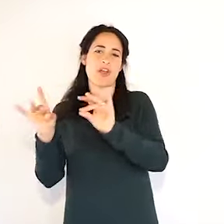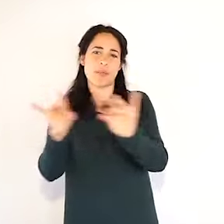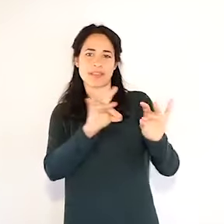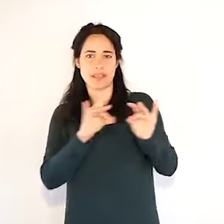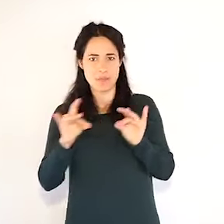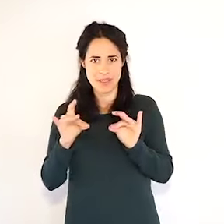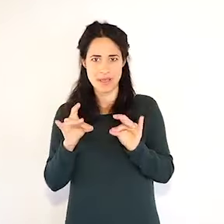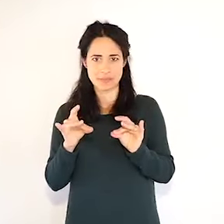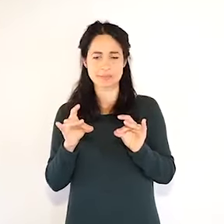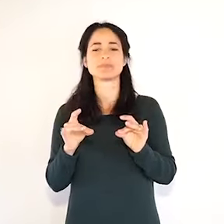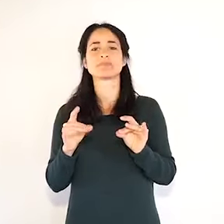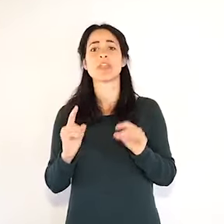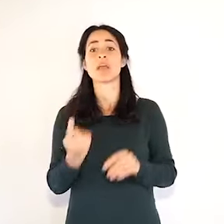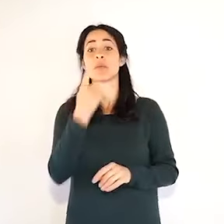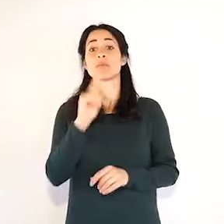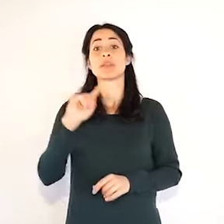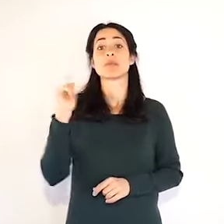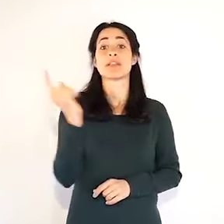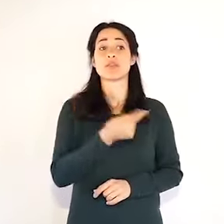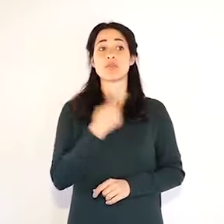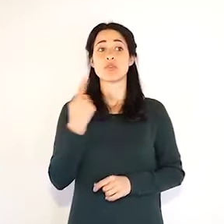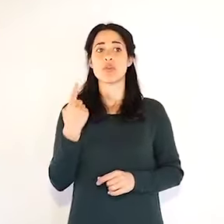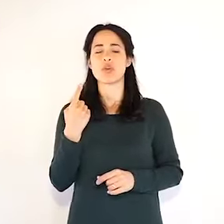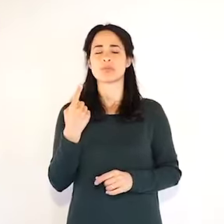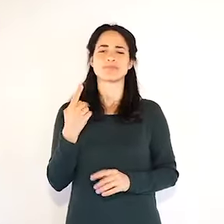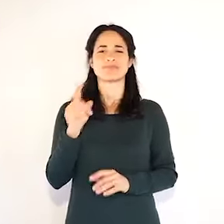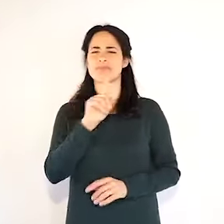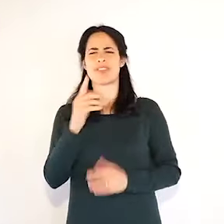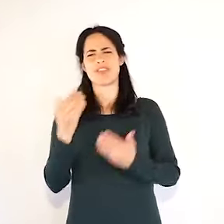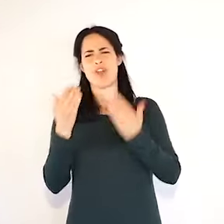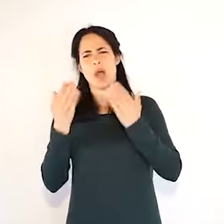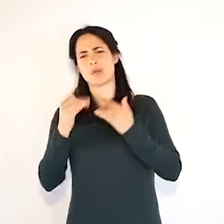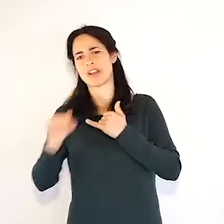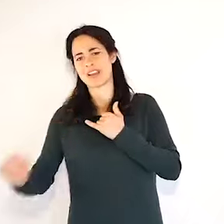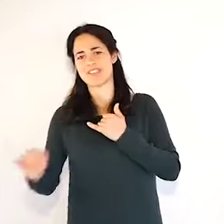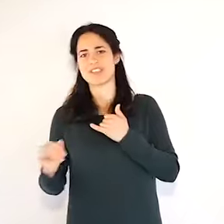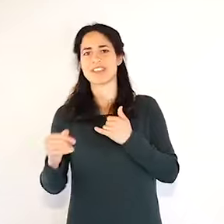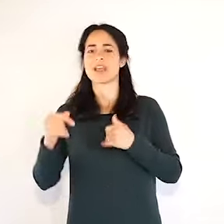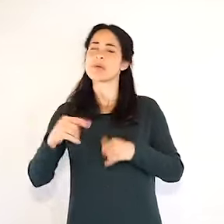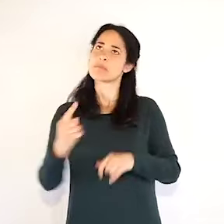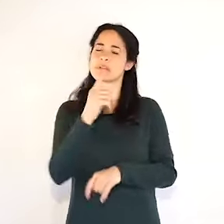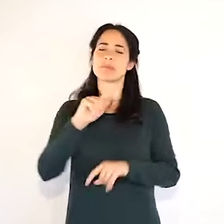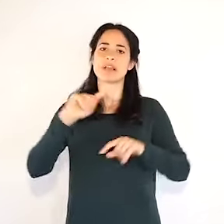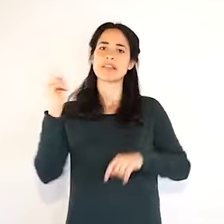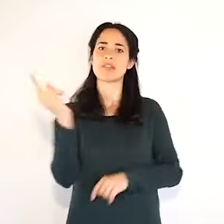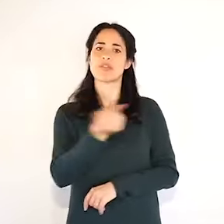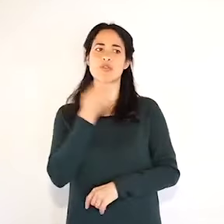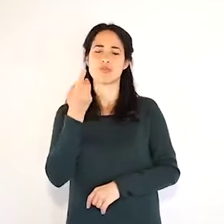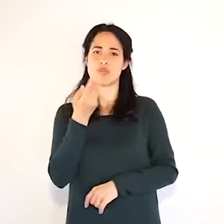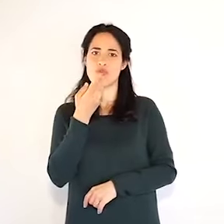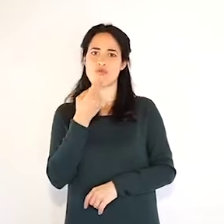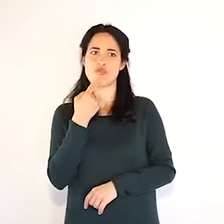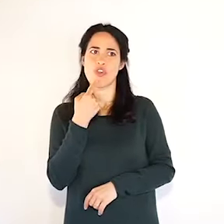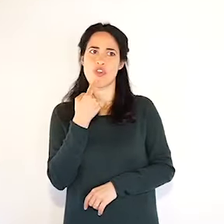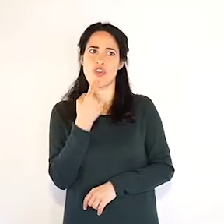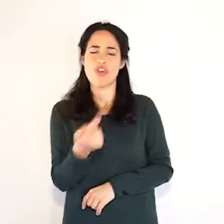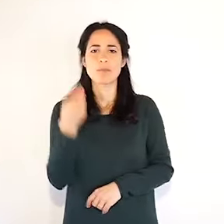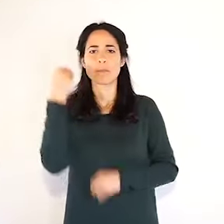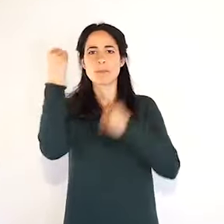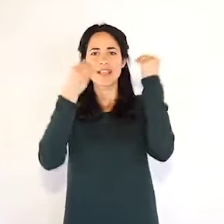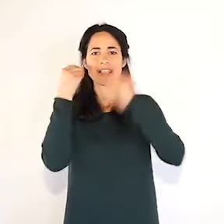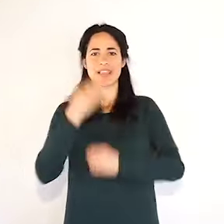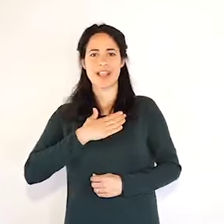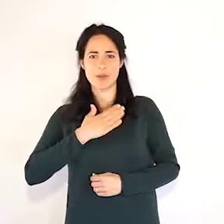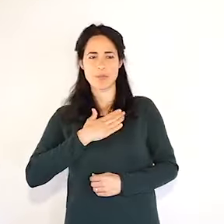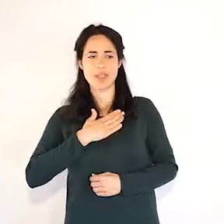prima di tutto, gli auguri no li facciamo alla fine, permettetemi prima di tutto una considerazione